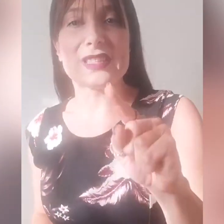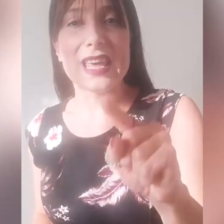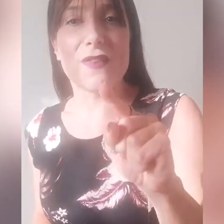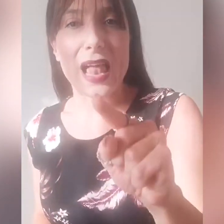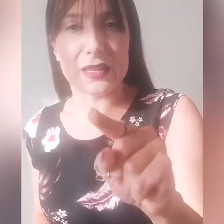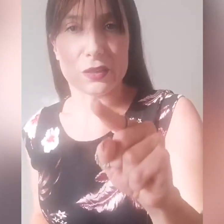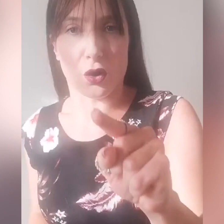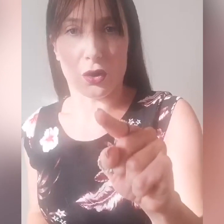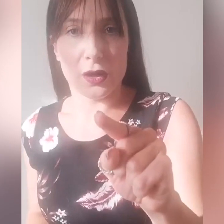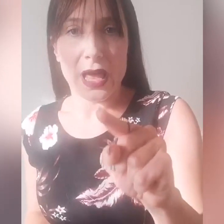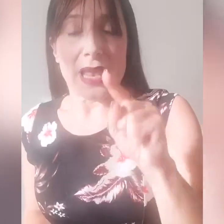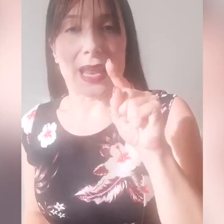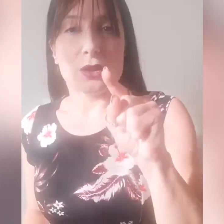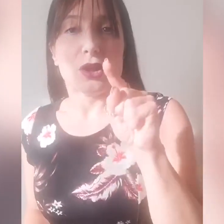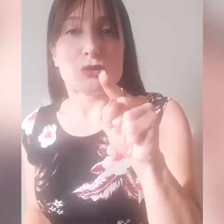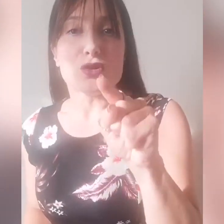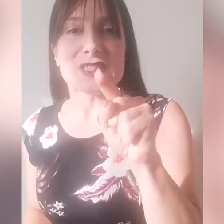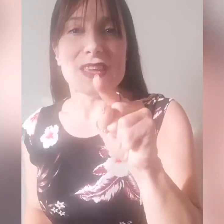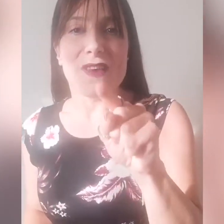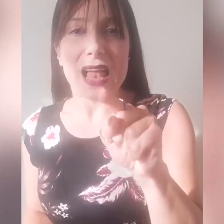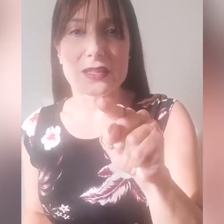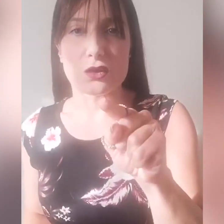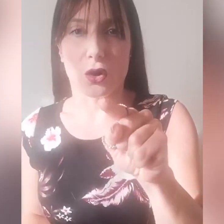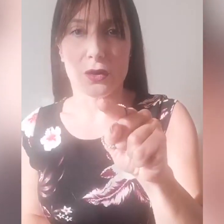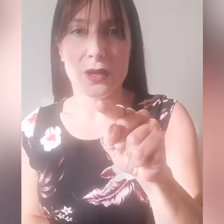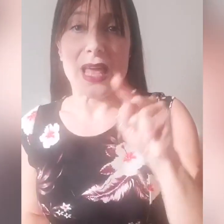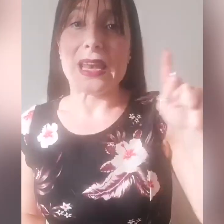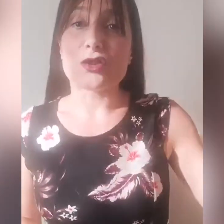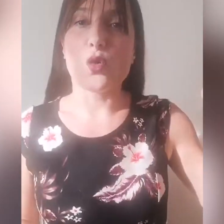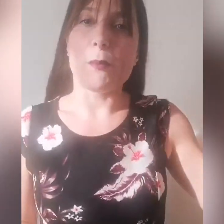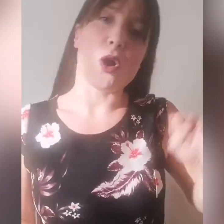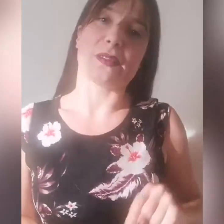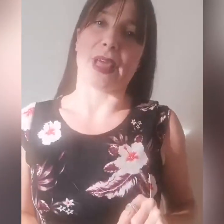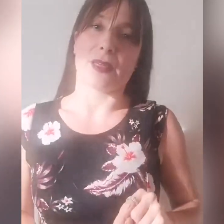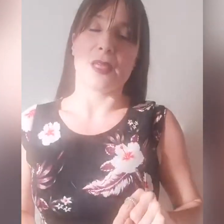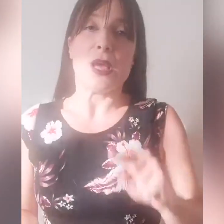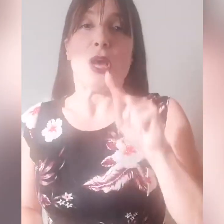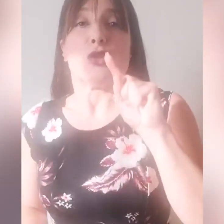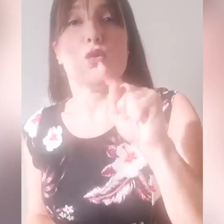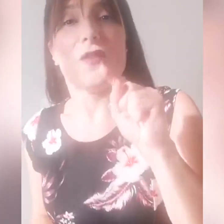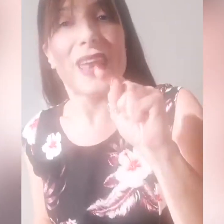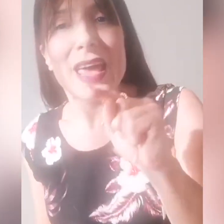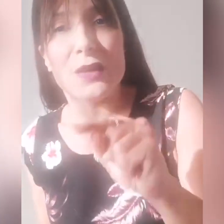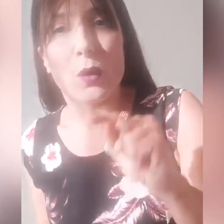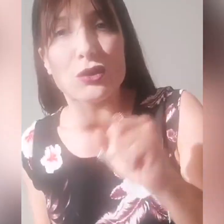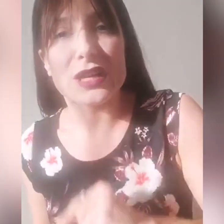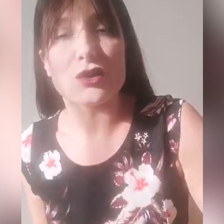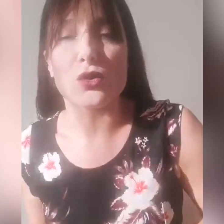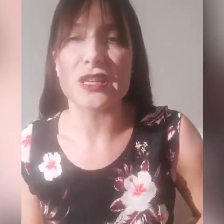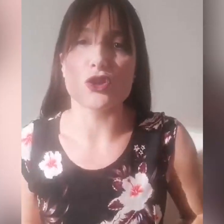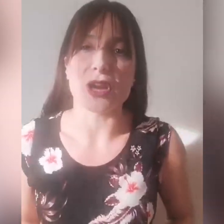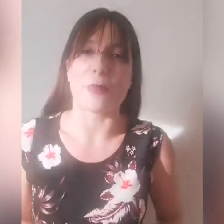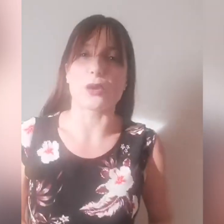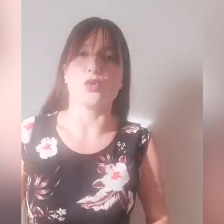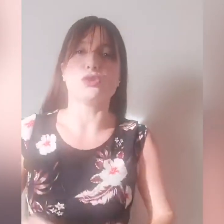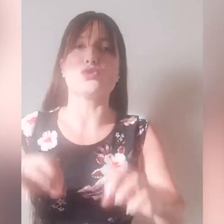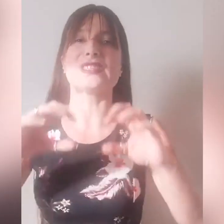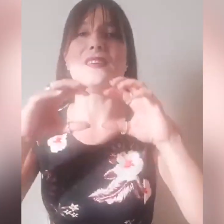sei valso, tu sei valso la sua morte, tu valevi quando eri solo una storia per lui, tu sei